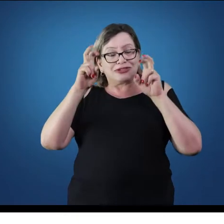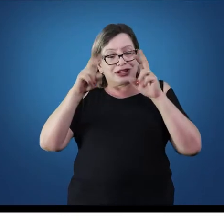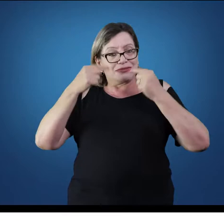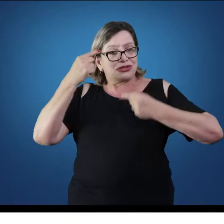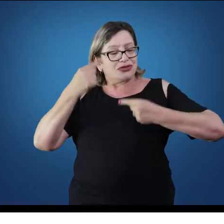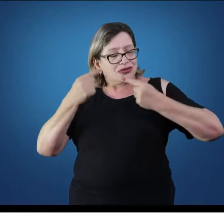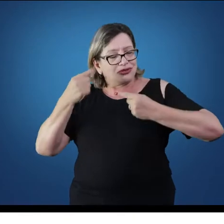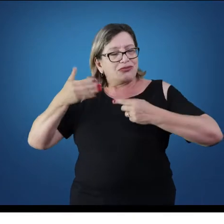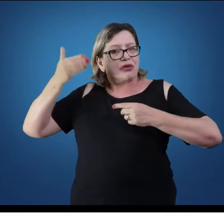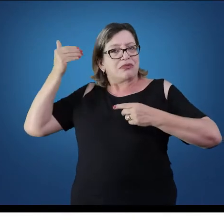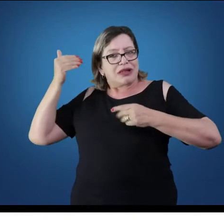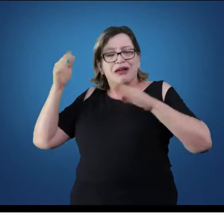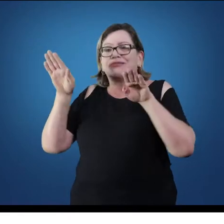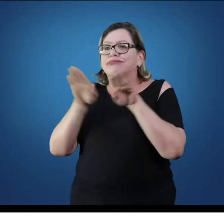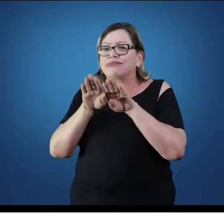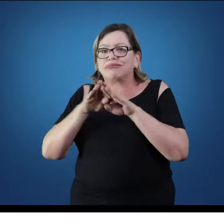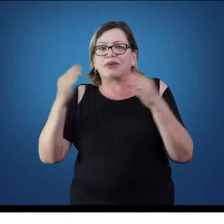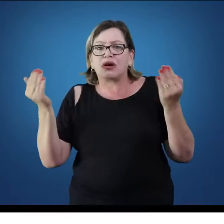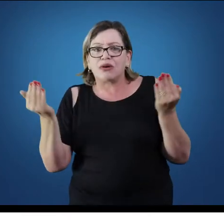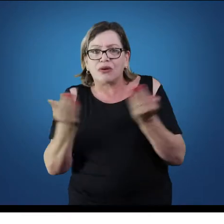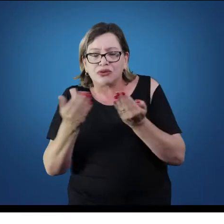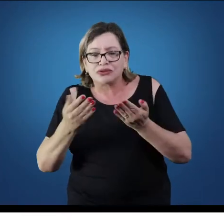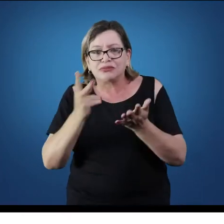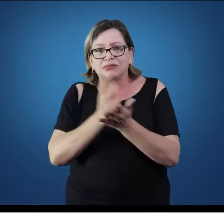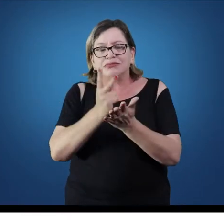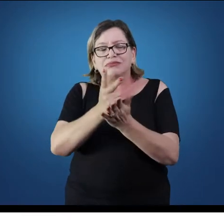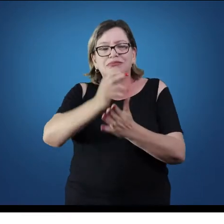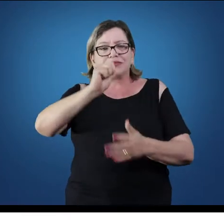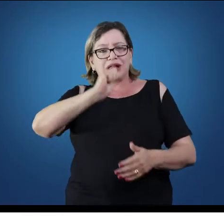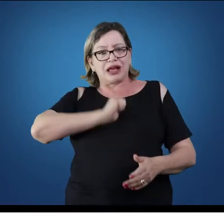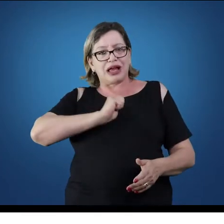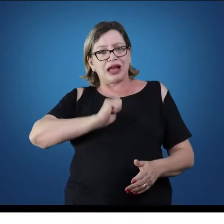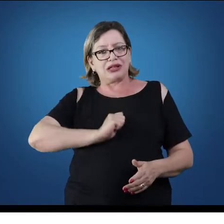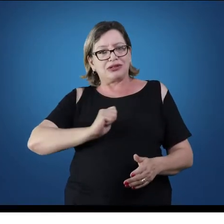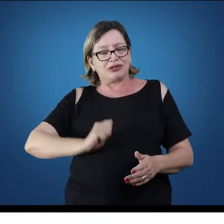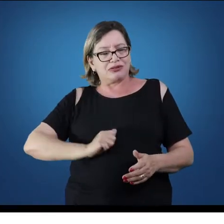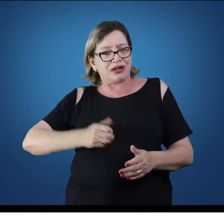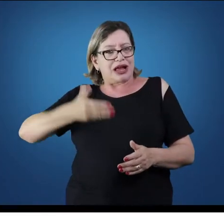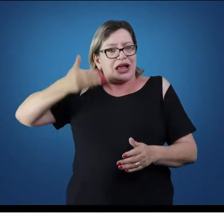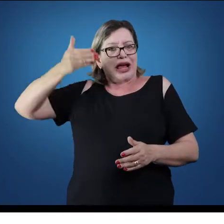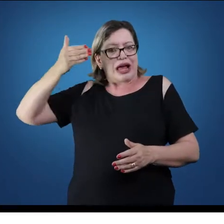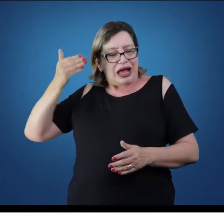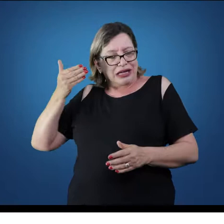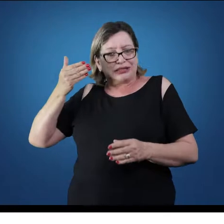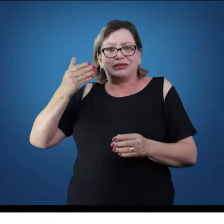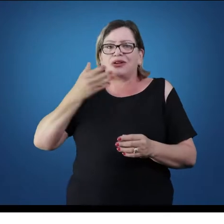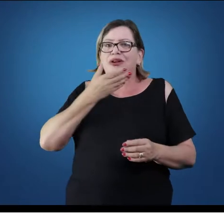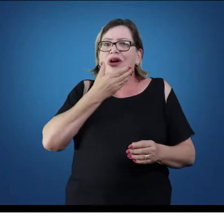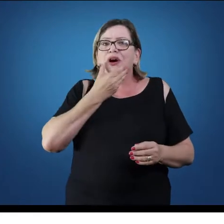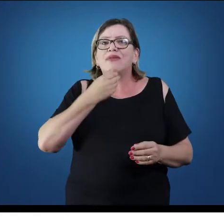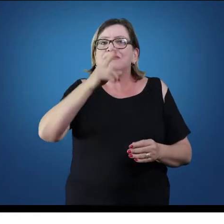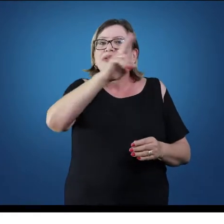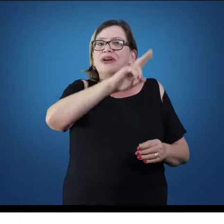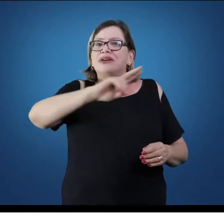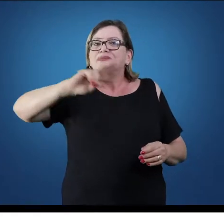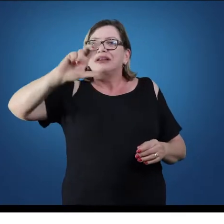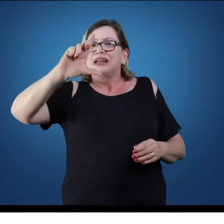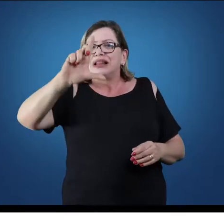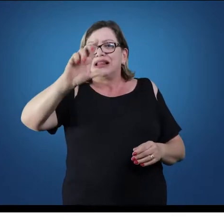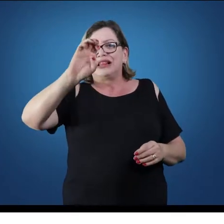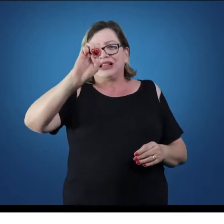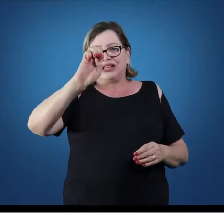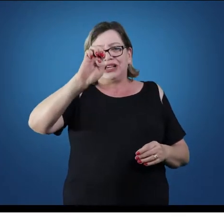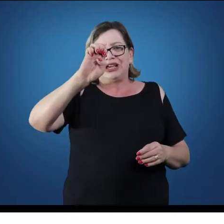tanto no passado como no presente. A anatomia desde a época aí de Leonardo da Vinci, que foi o grande anatomista aí dos séculos 15 e 16,